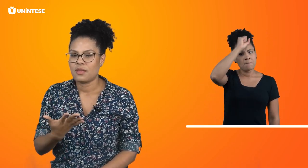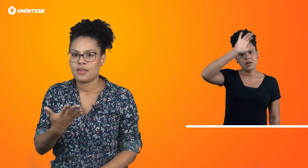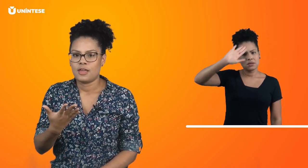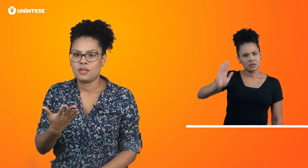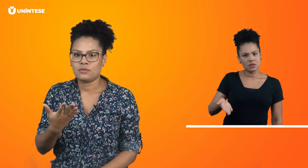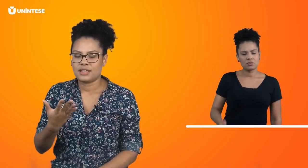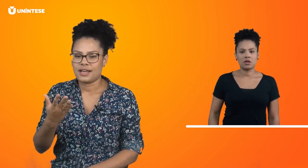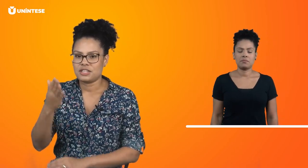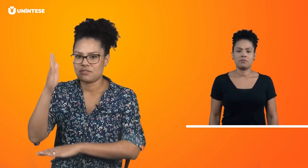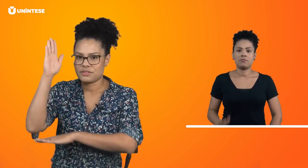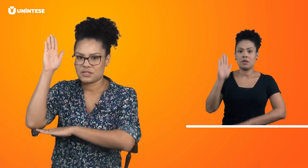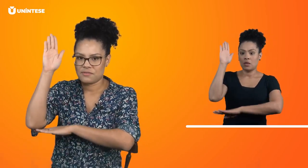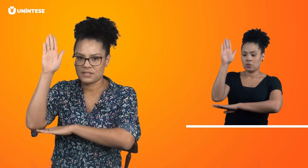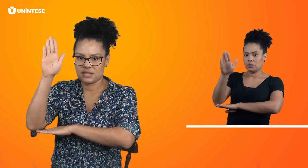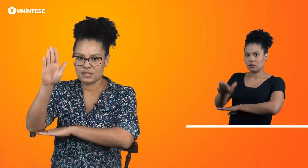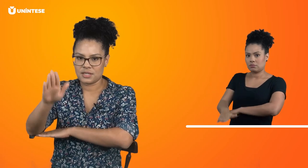E o tarde, você vai fazer assim.